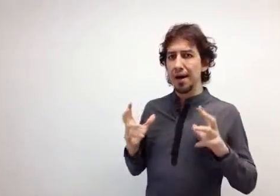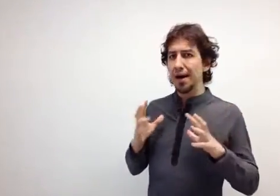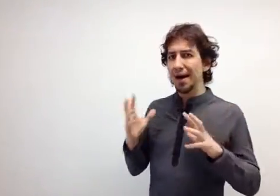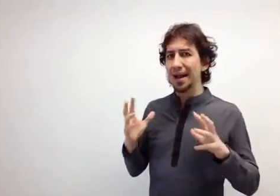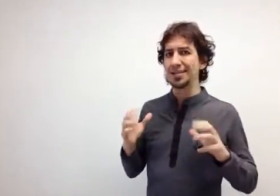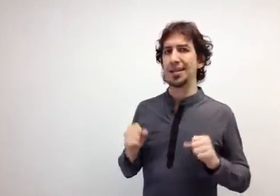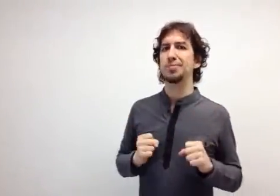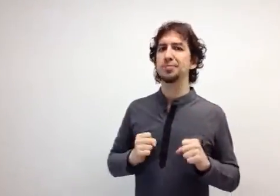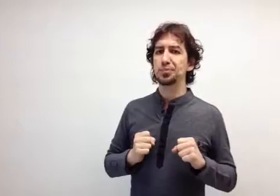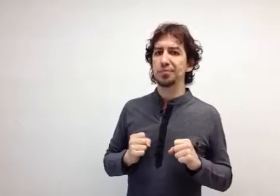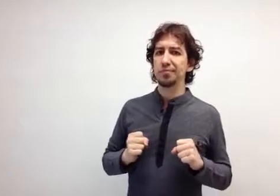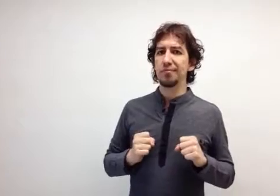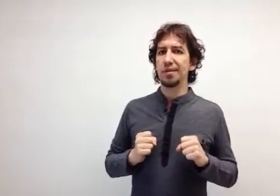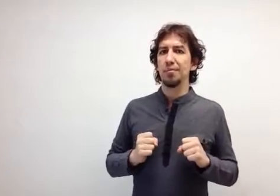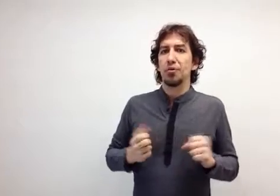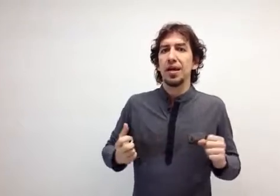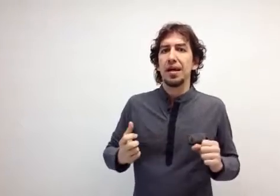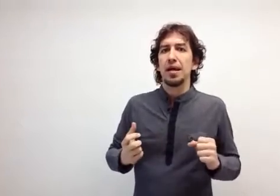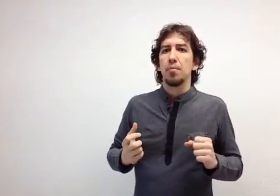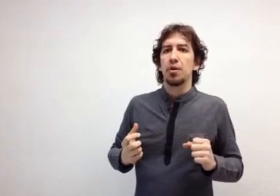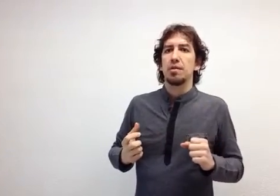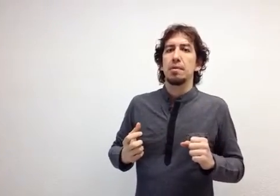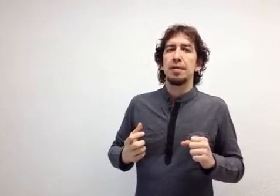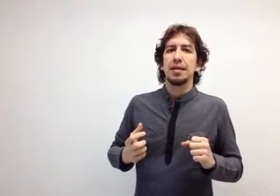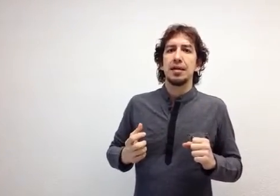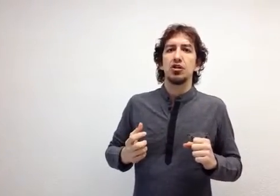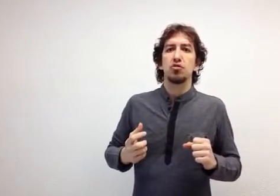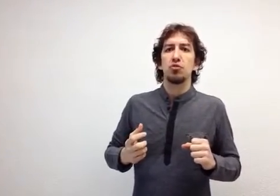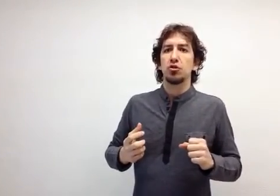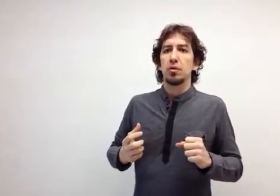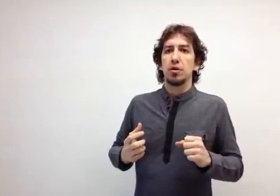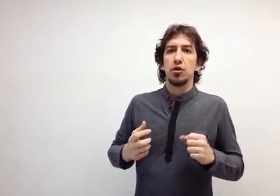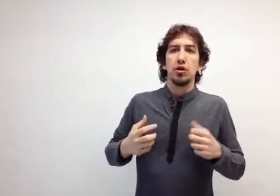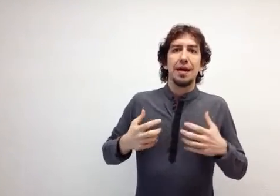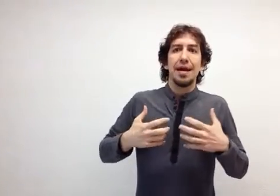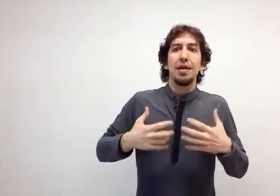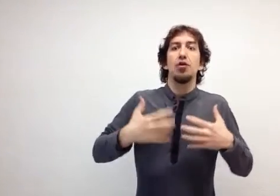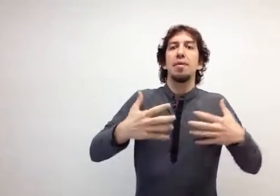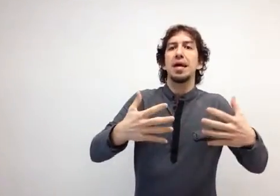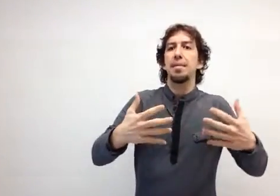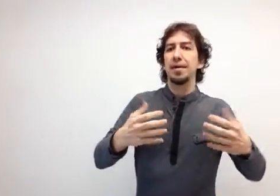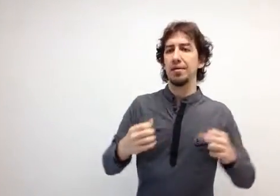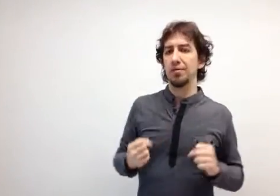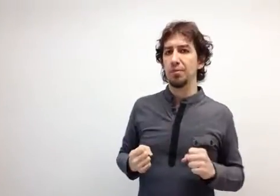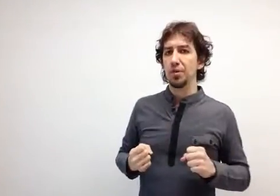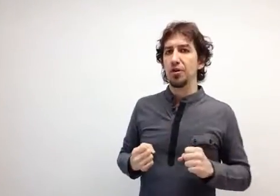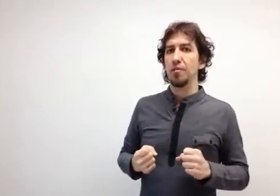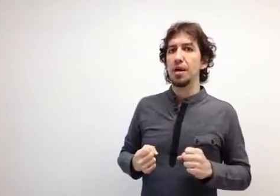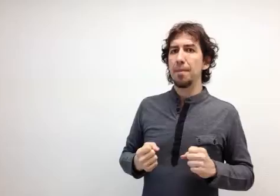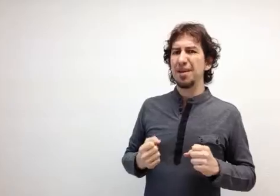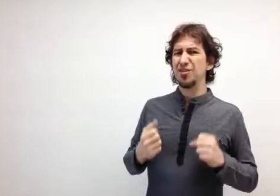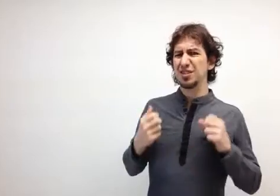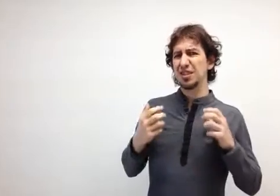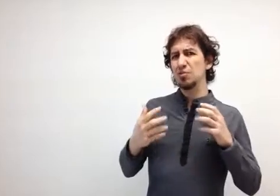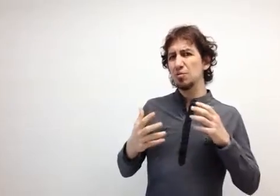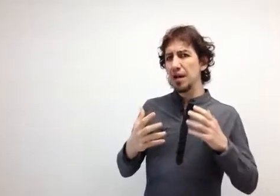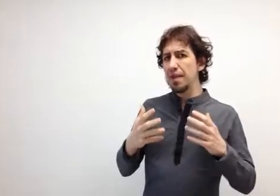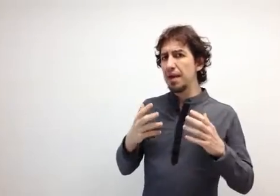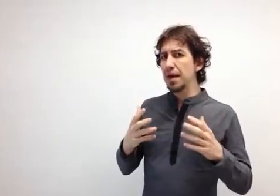extra. ¿Por qué? Porque normalmente somos nombre y apellido. Nombre y apellido sin una idea